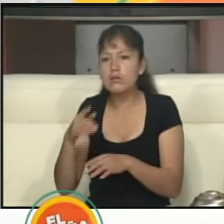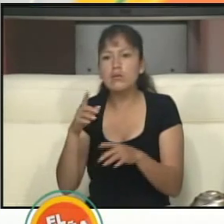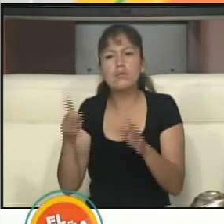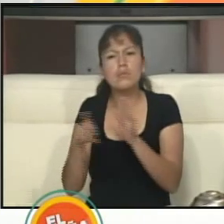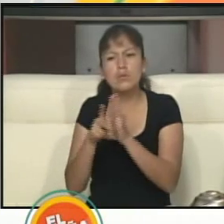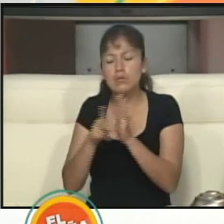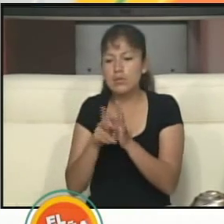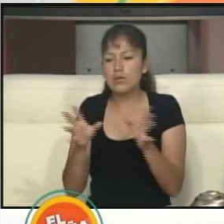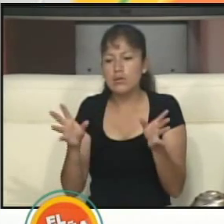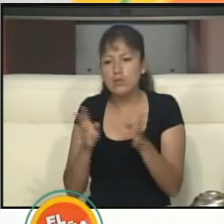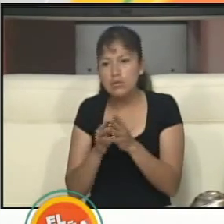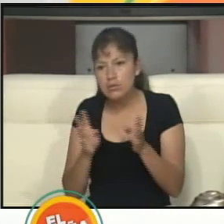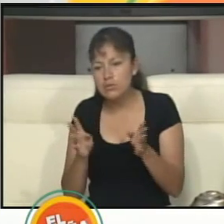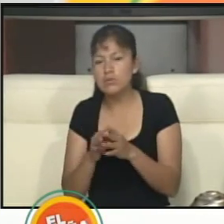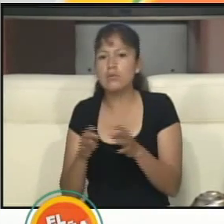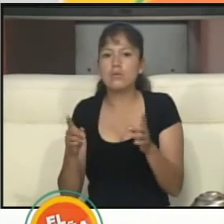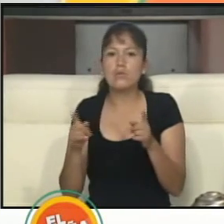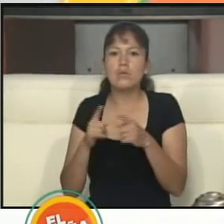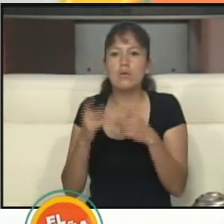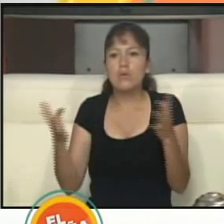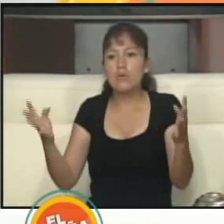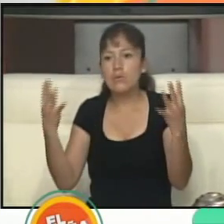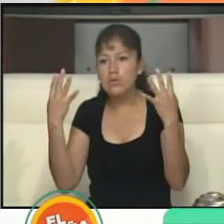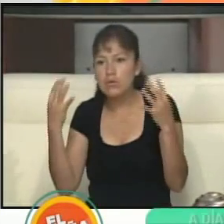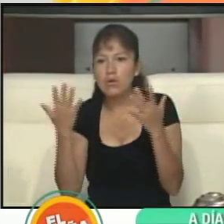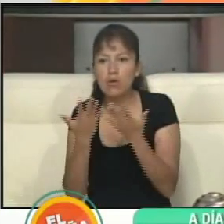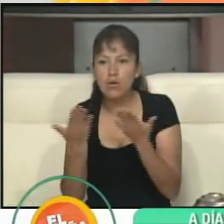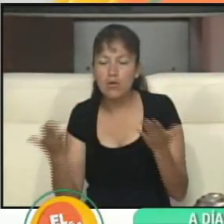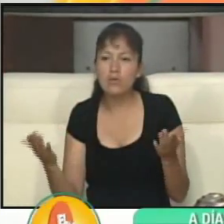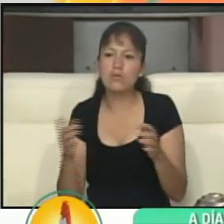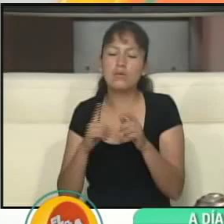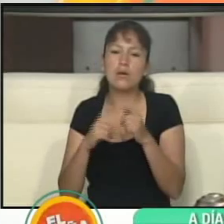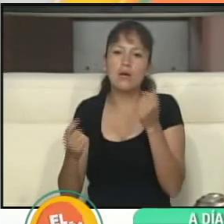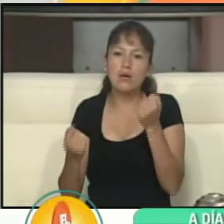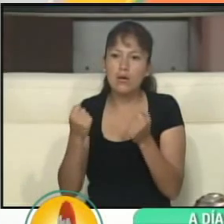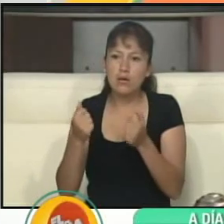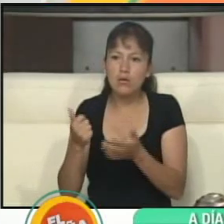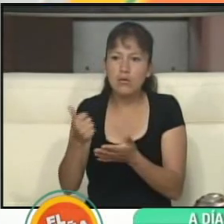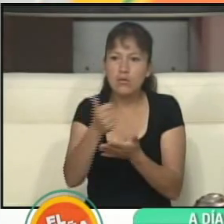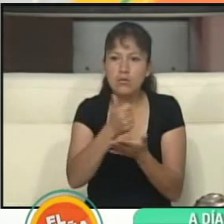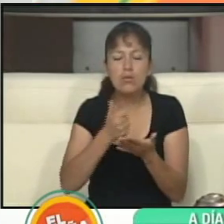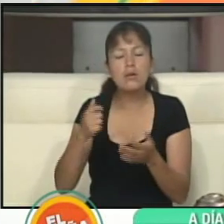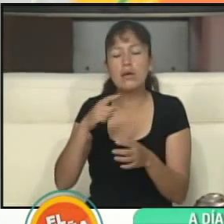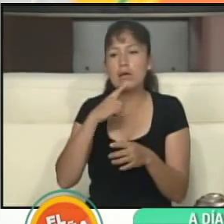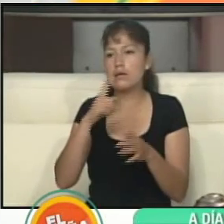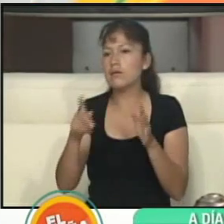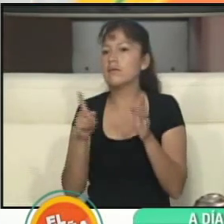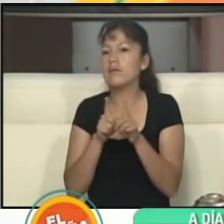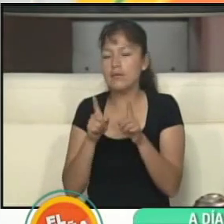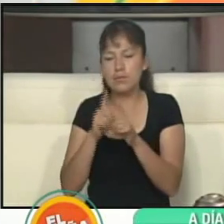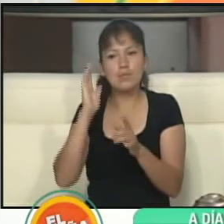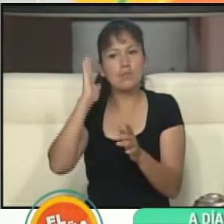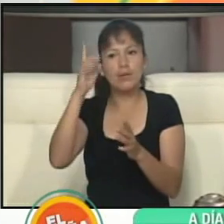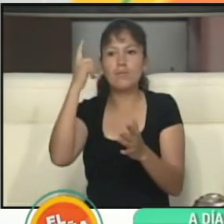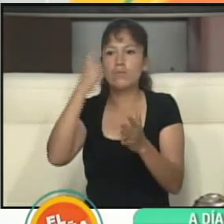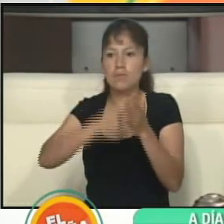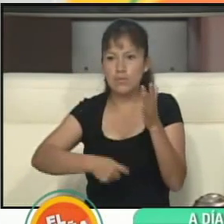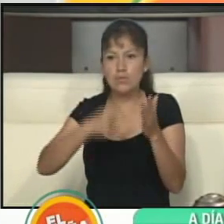reuniones, también la circulación de vehículos automotores, que también va a tener su sanción correspondiente.